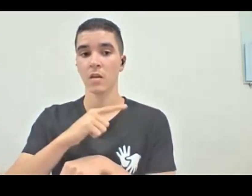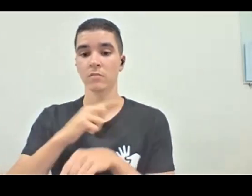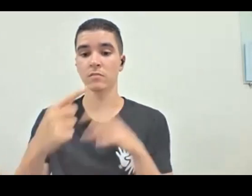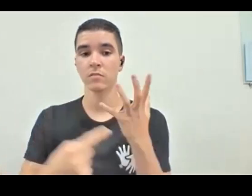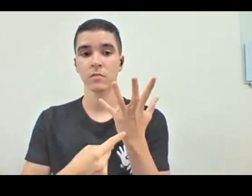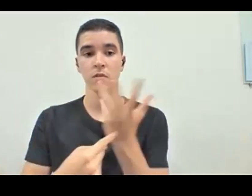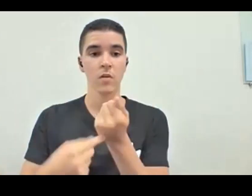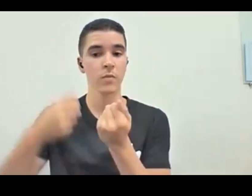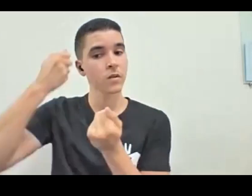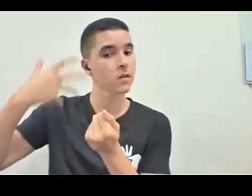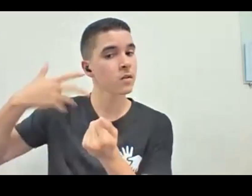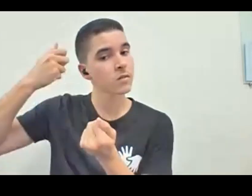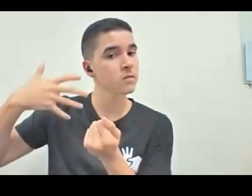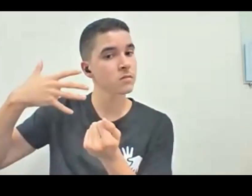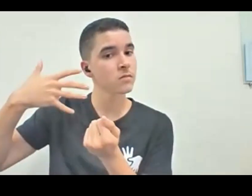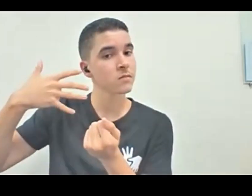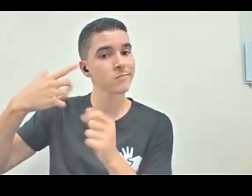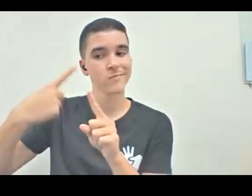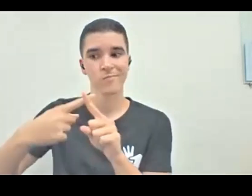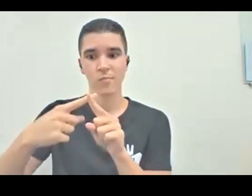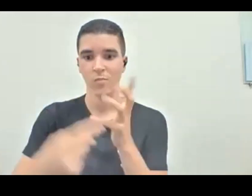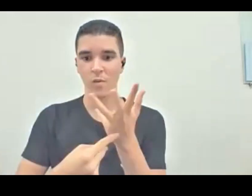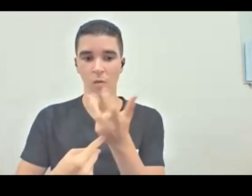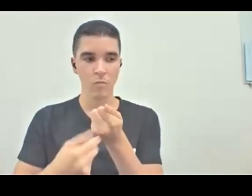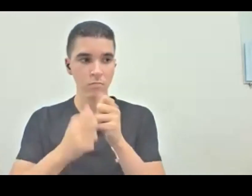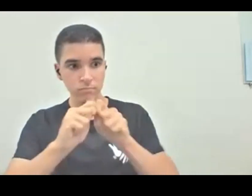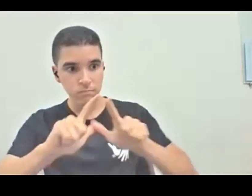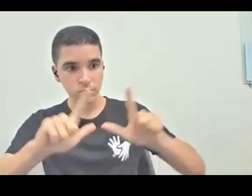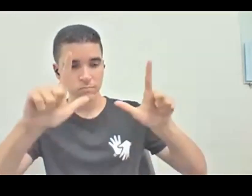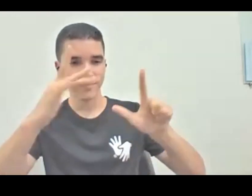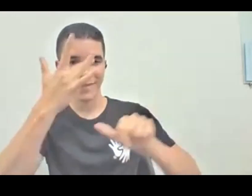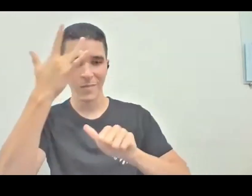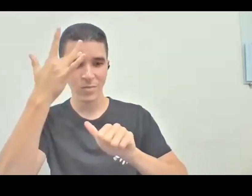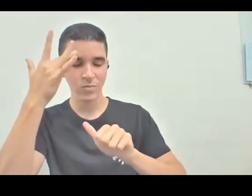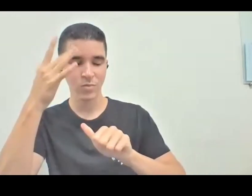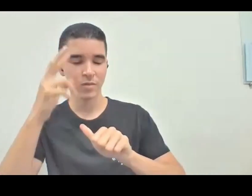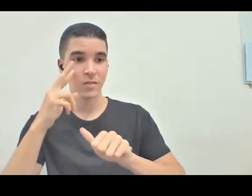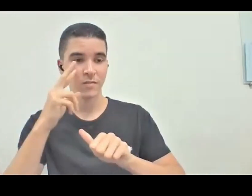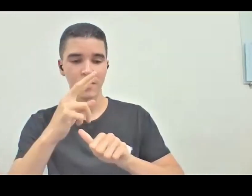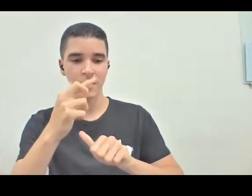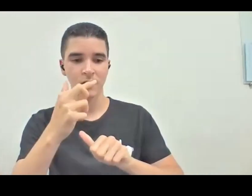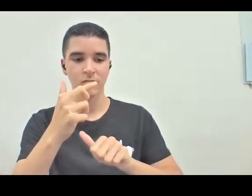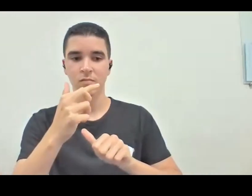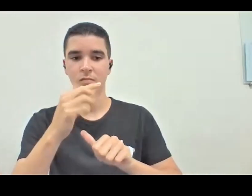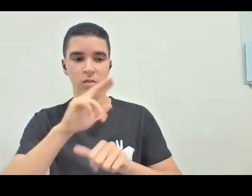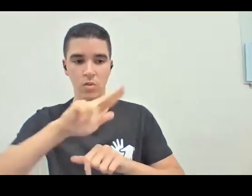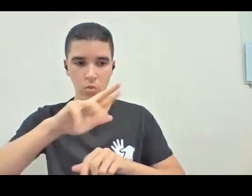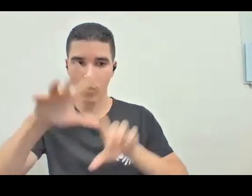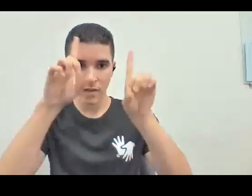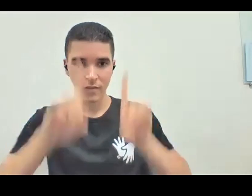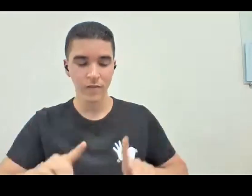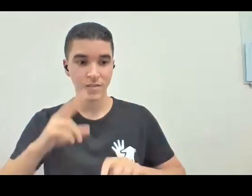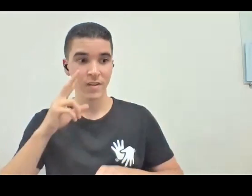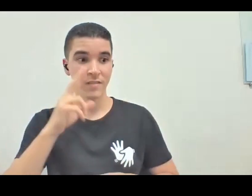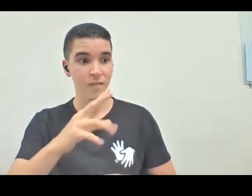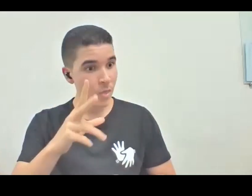e a audiodescrição vai? Porque a obra apareceu ali, e a pessoa que enxerga que não tem nada a com a sociedade, fala, nossa, e não tem outro jeito. A